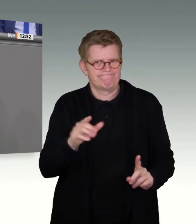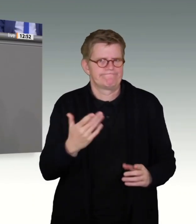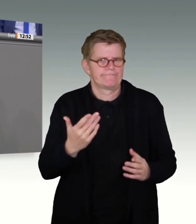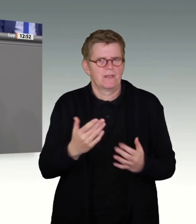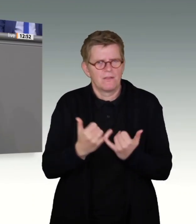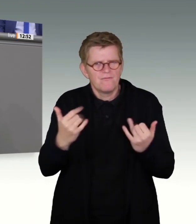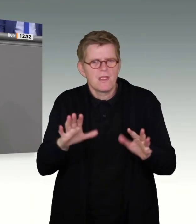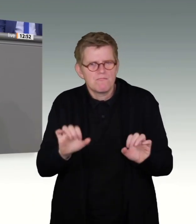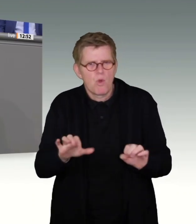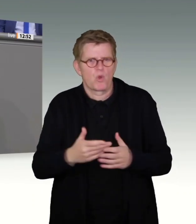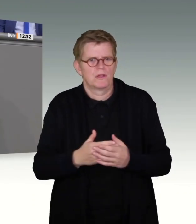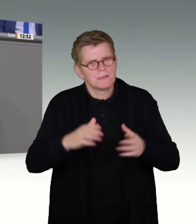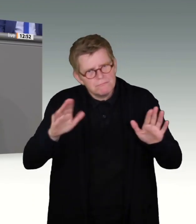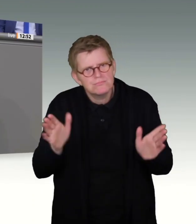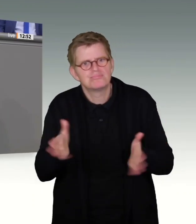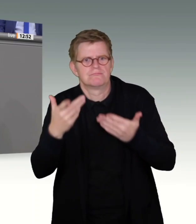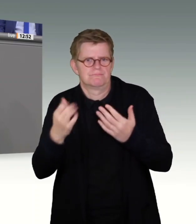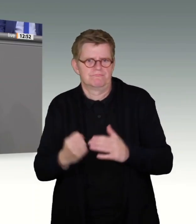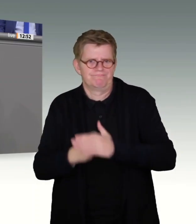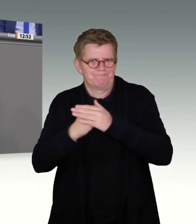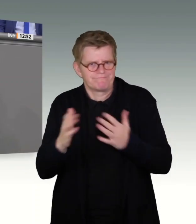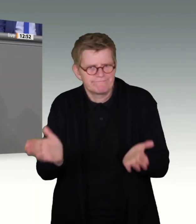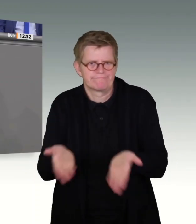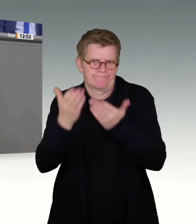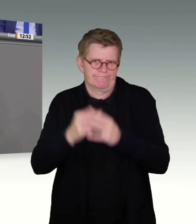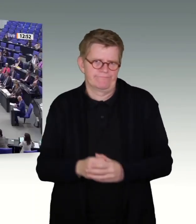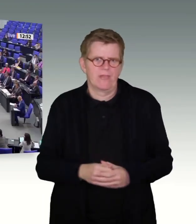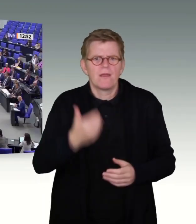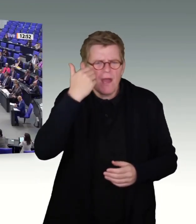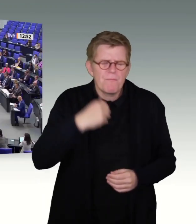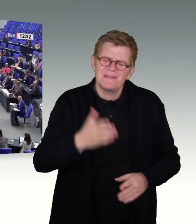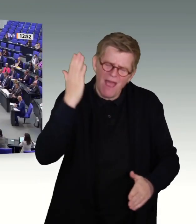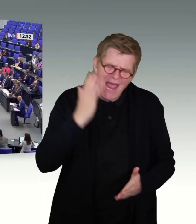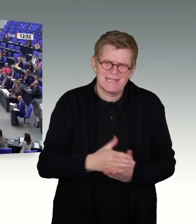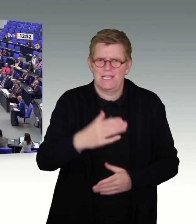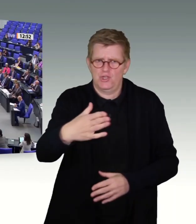unabhängigen Aufarbeitungskommission stärken. Arbeiten Sie daran endlich mit uns zusammen.